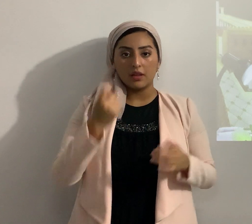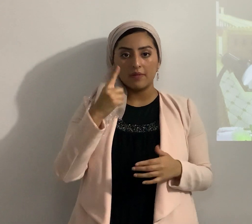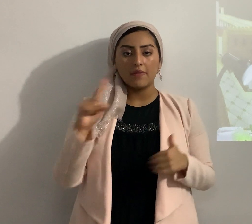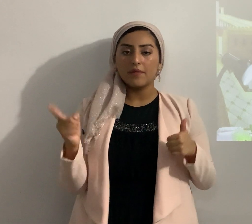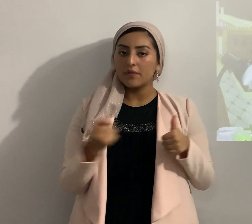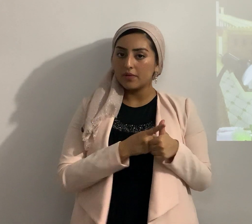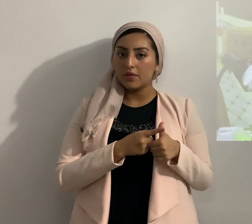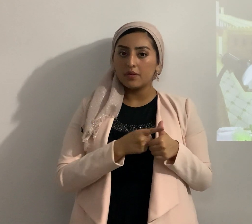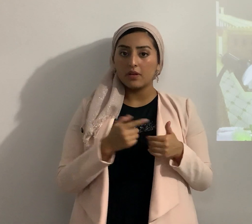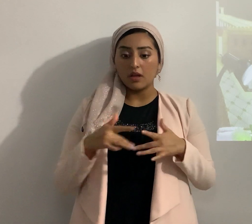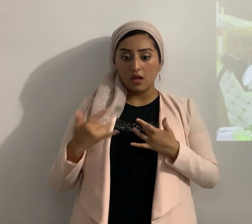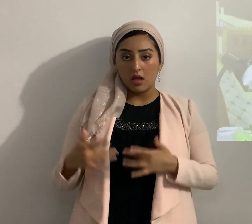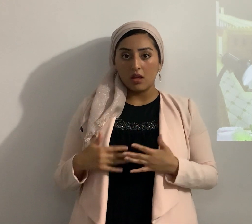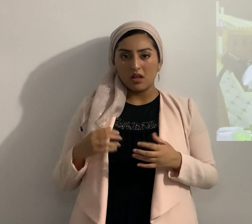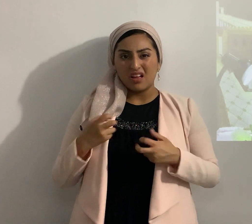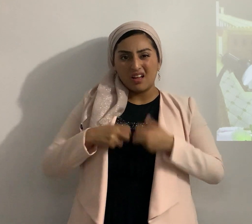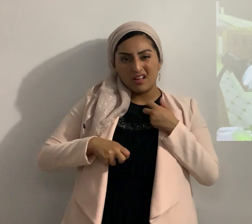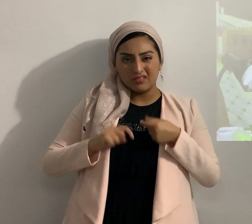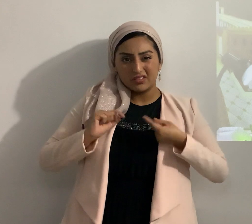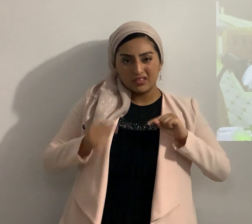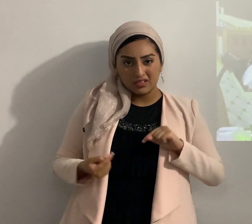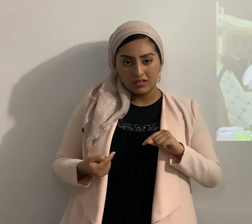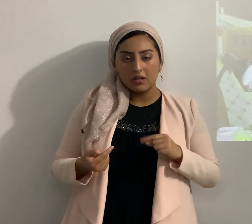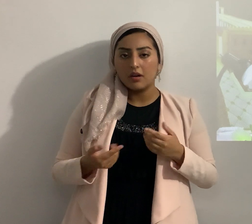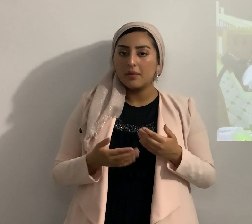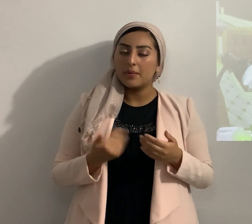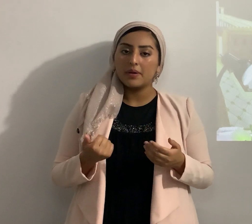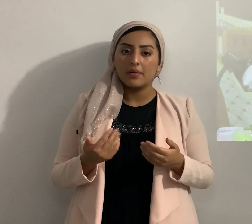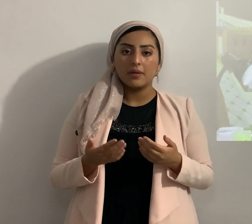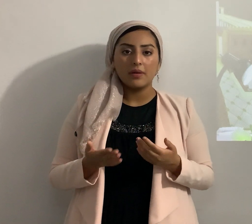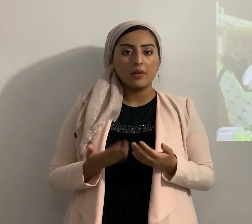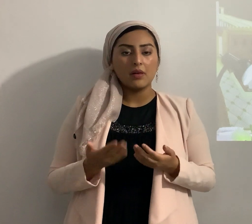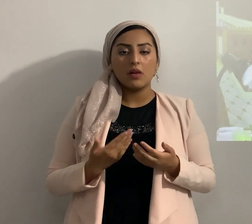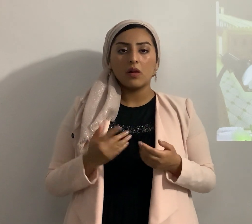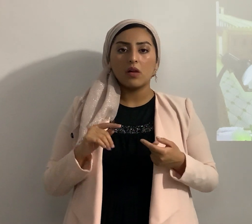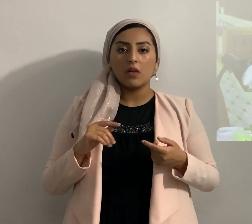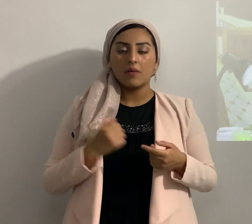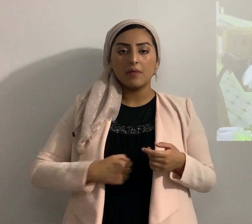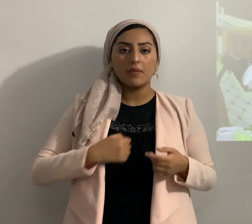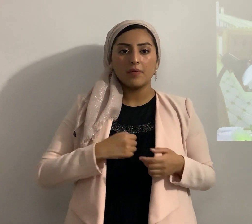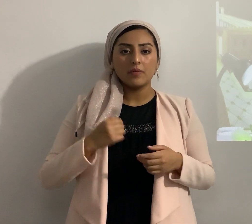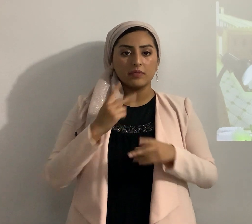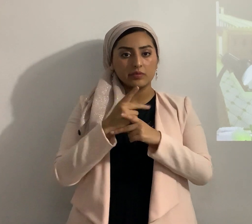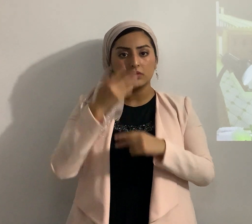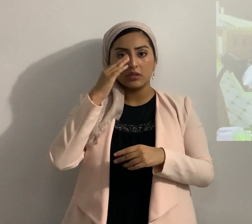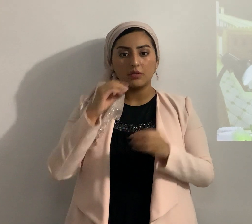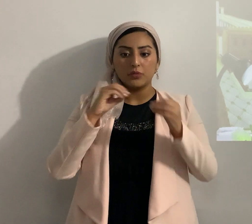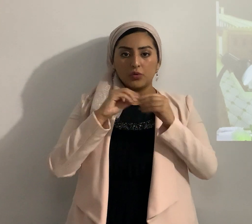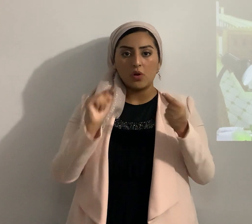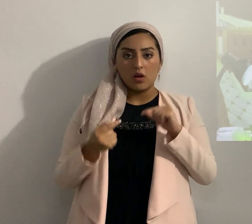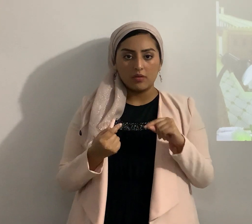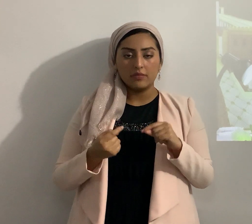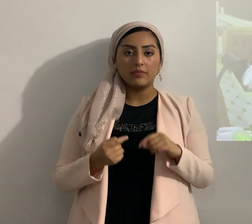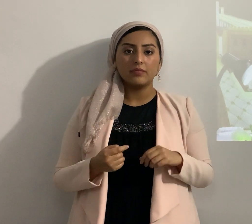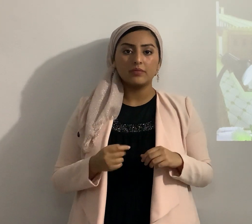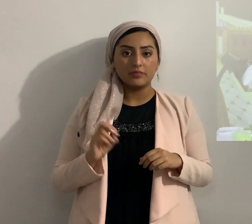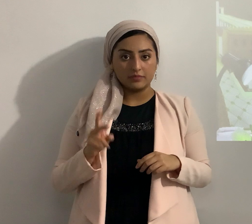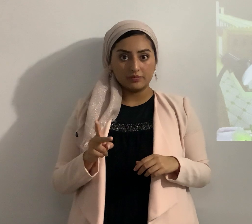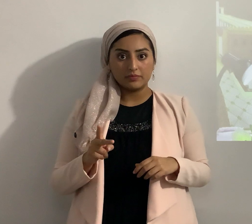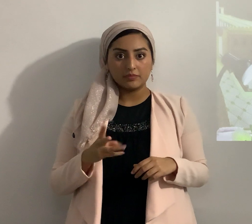tienes endurecido tu corazón mejor arrepiéntete no sea que el eterno te endurezca más ¿de acuerdo? y todo lo que